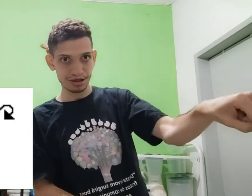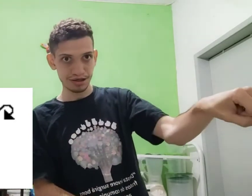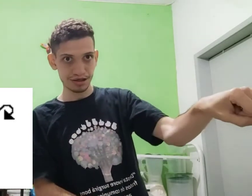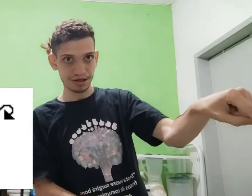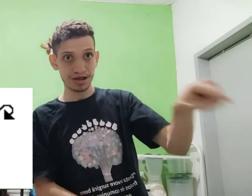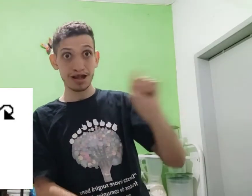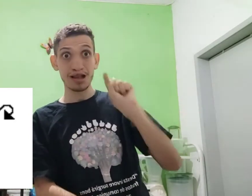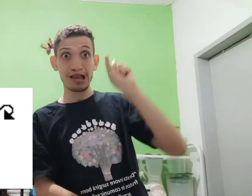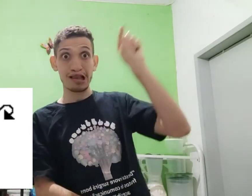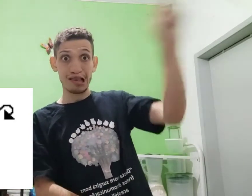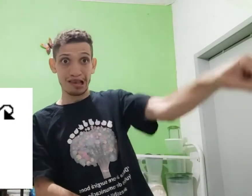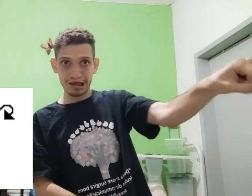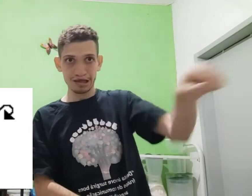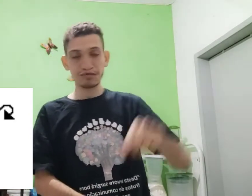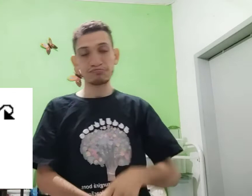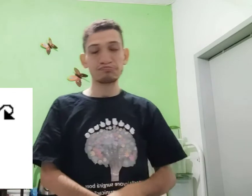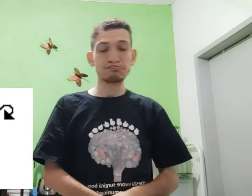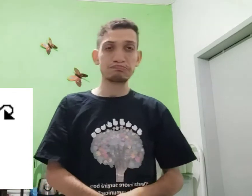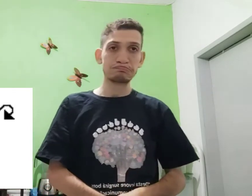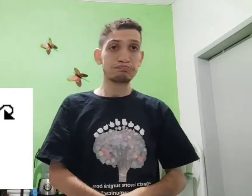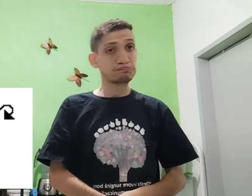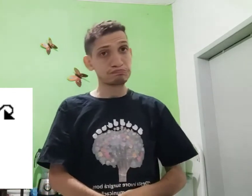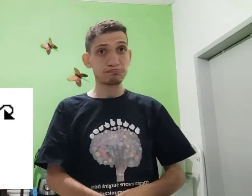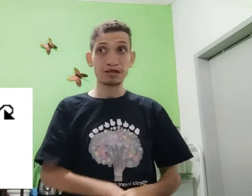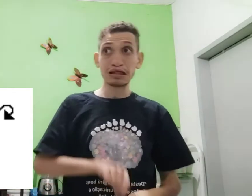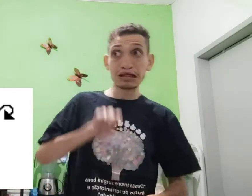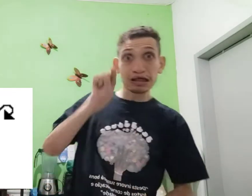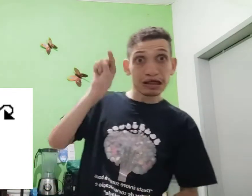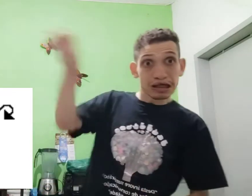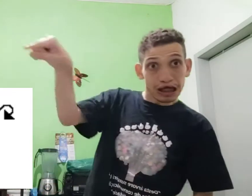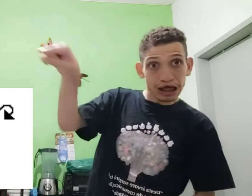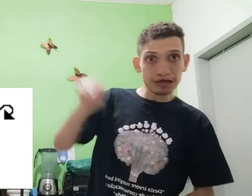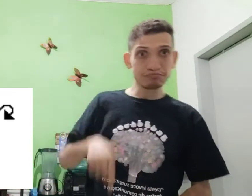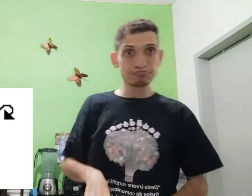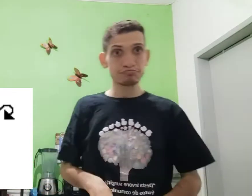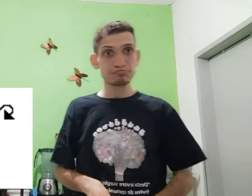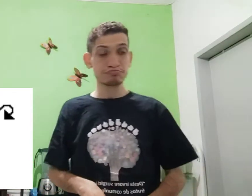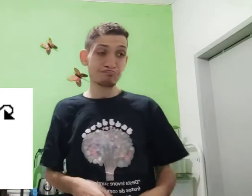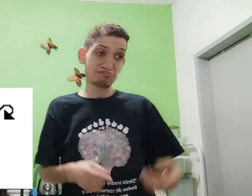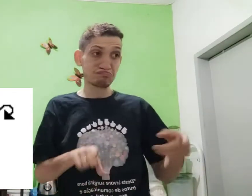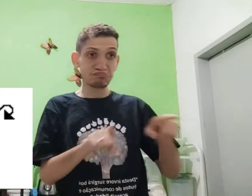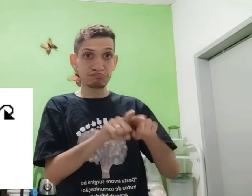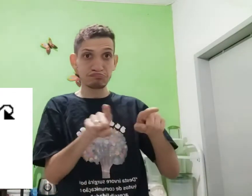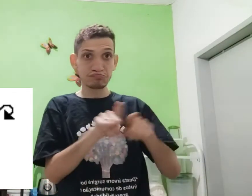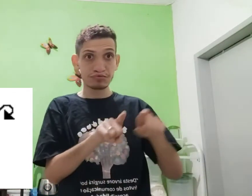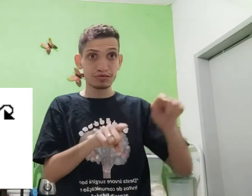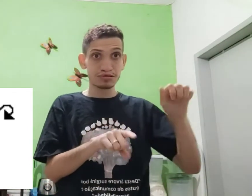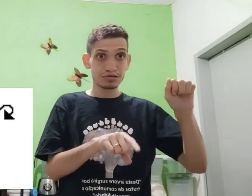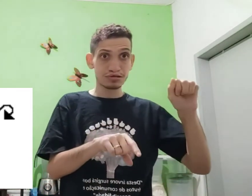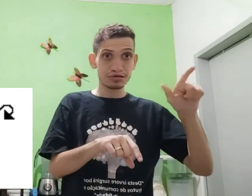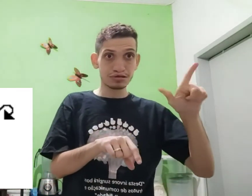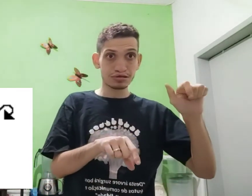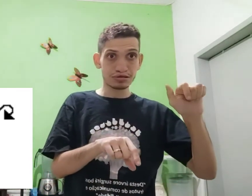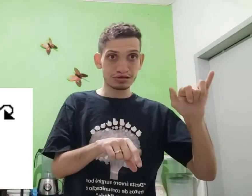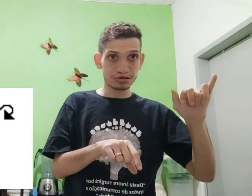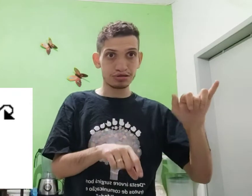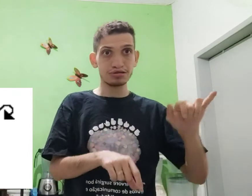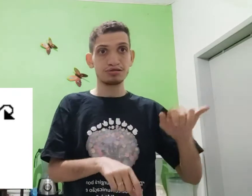Então, ali, né, lá, também, ali,